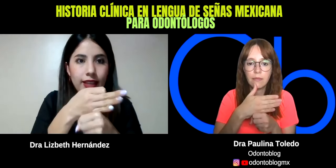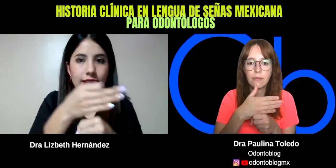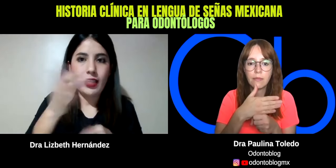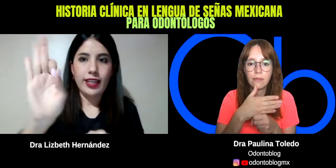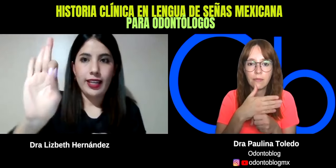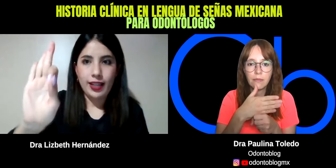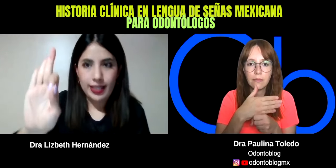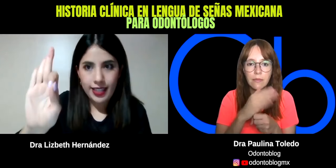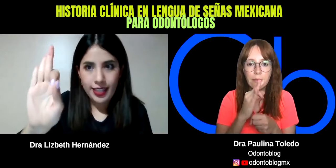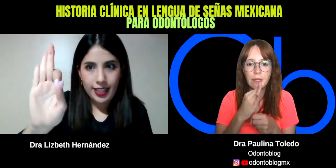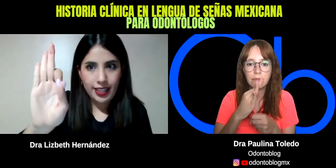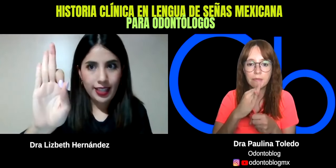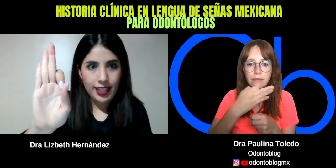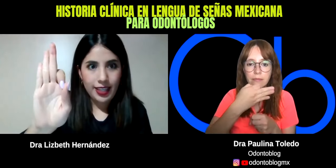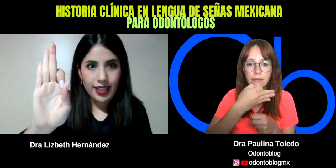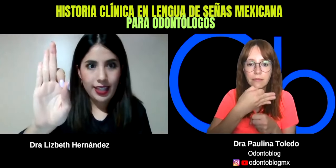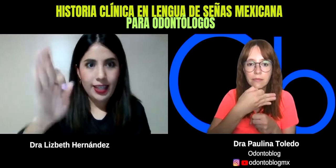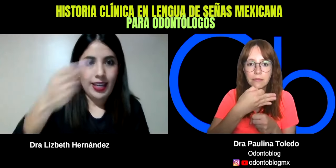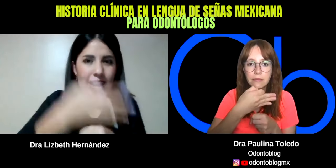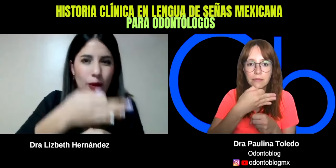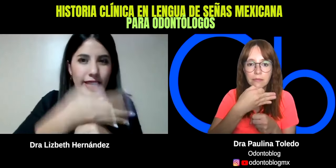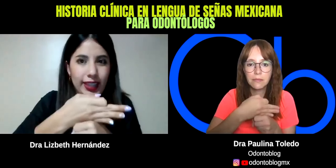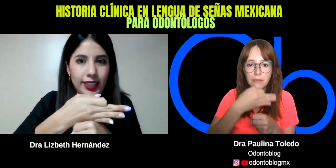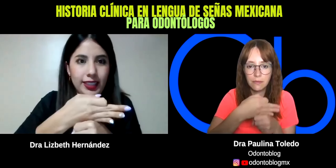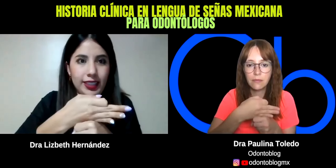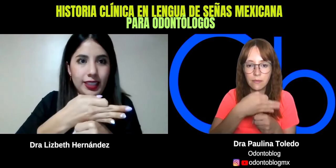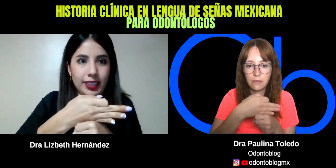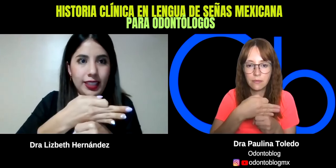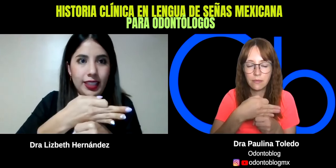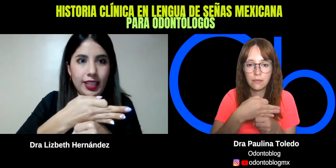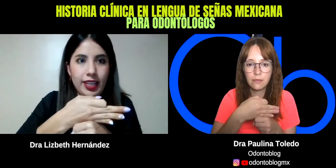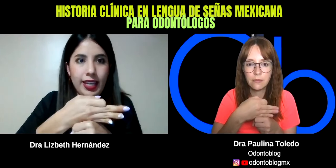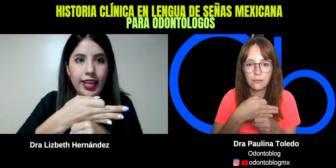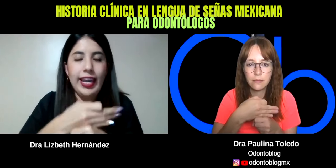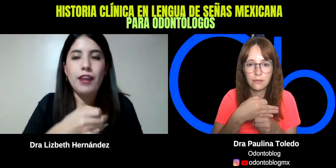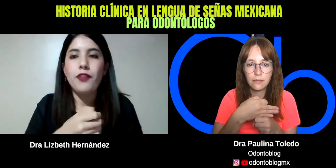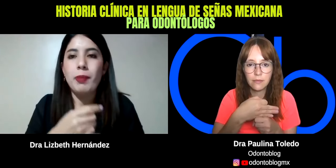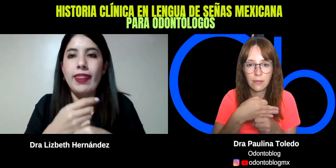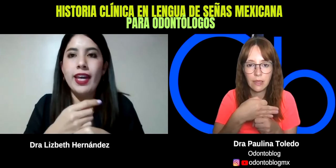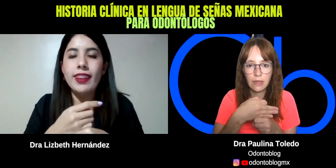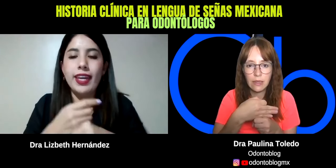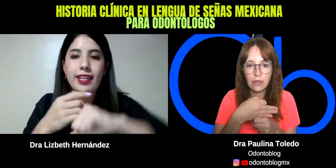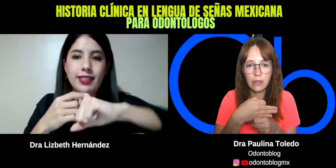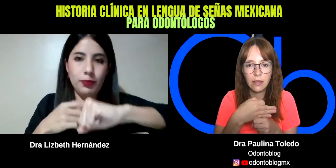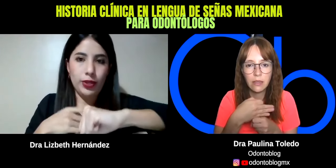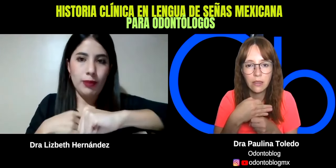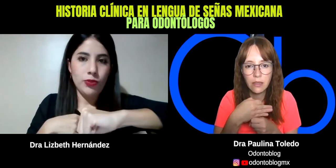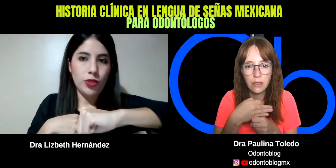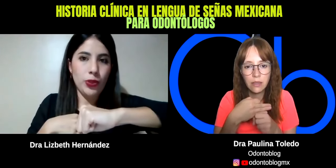así, ahorita, enfermedad es, ponemos nuestro puño